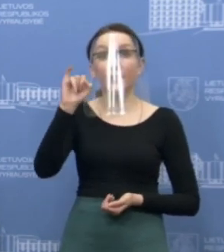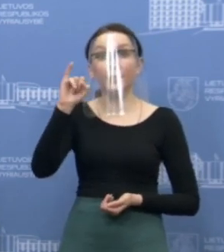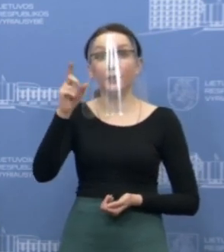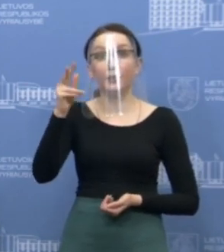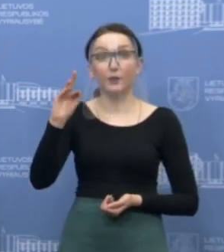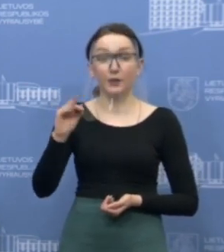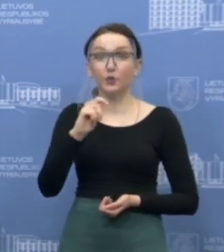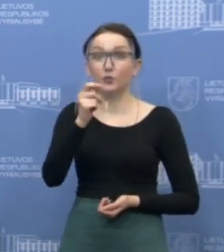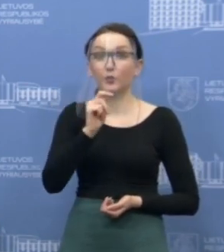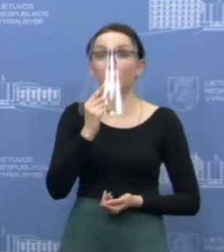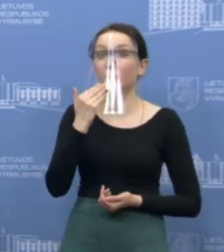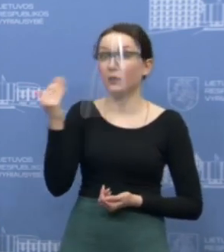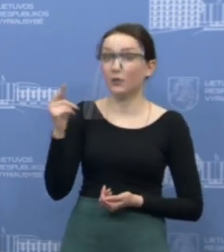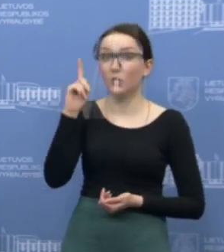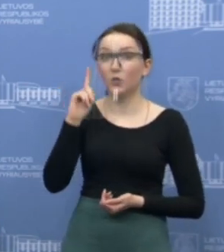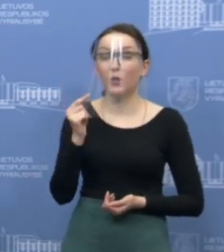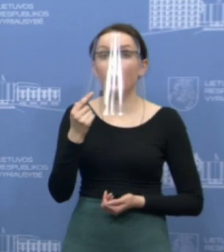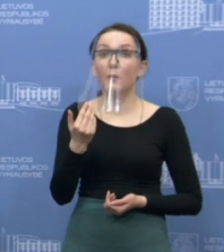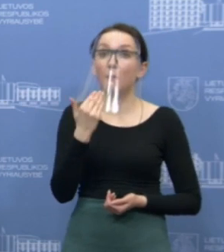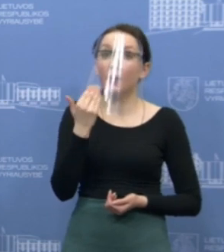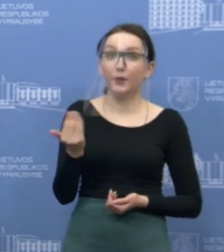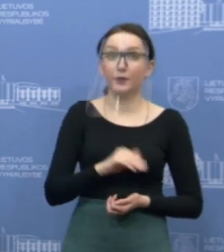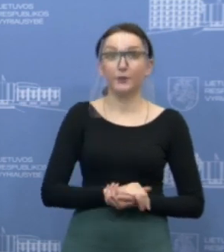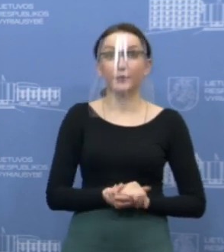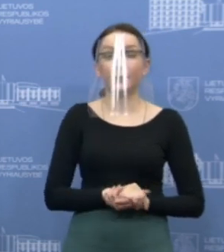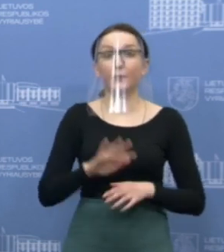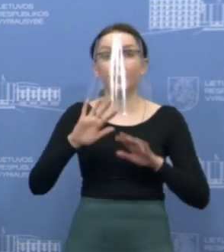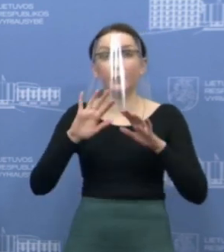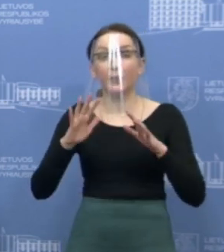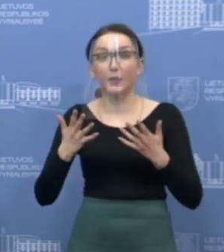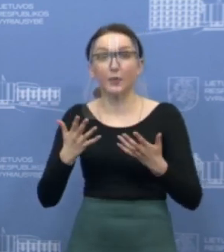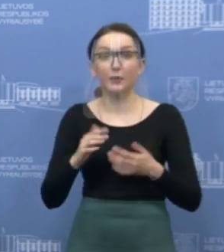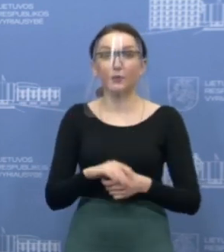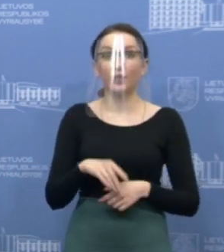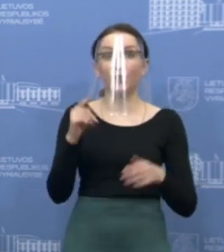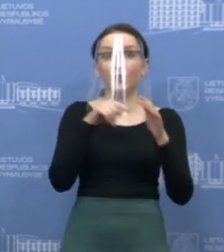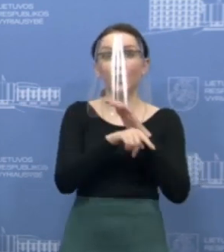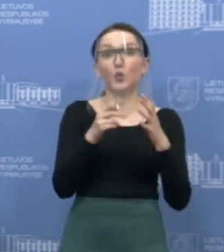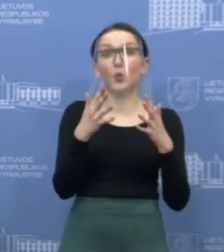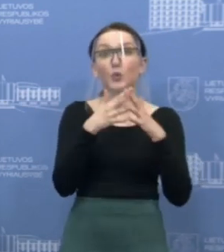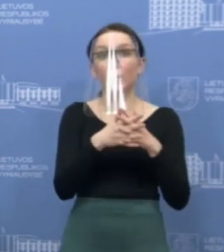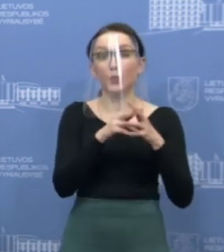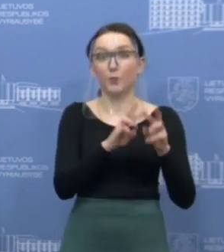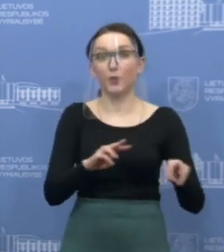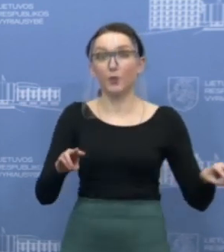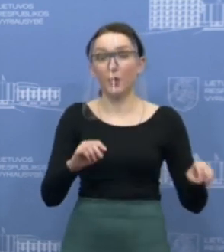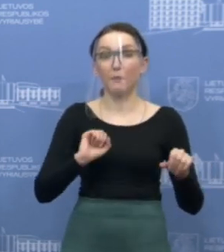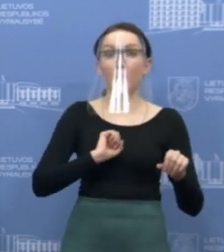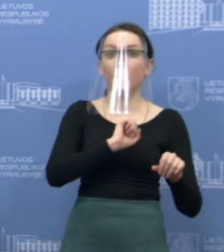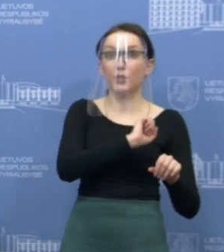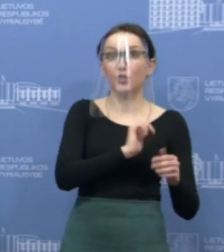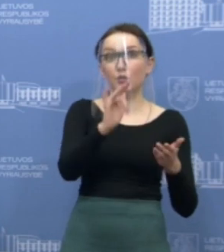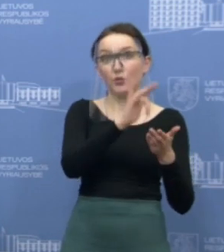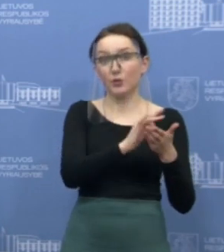Norėjau pastyrauti, kaip pertinėte galimybę vidaus reikalų ministerijos medicinos